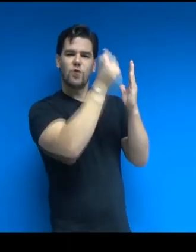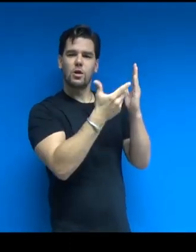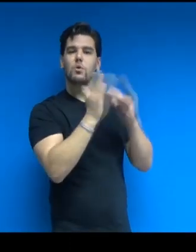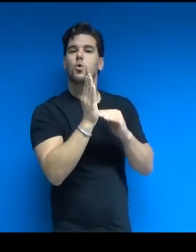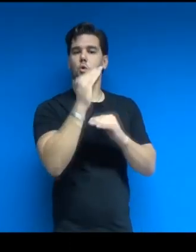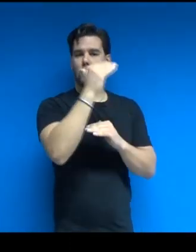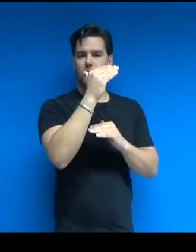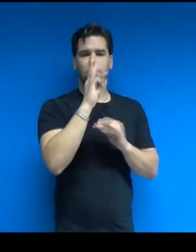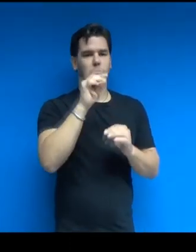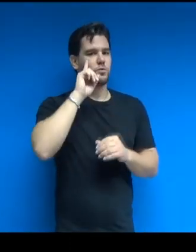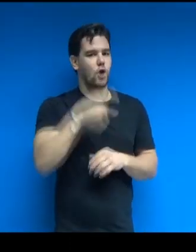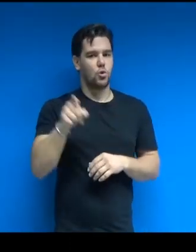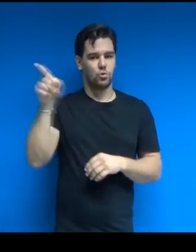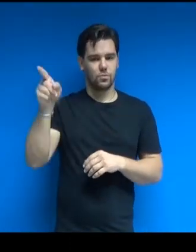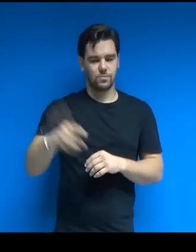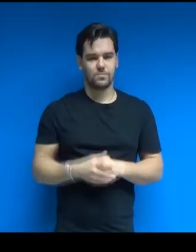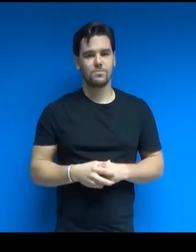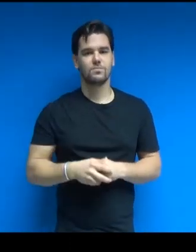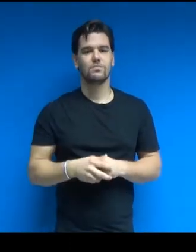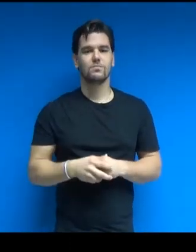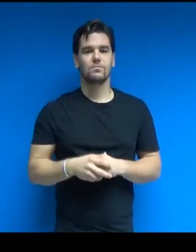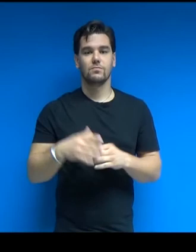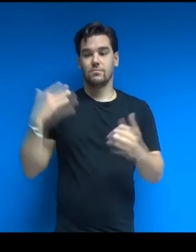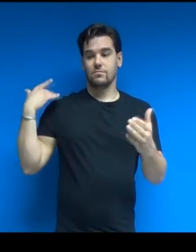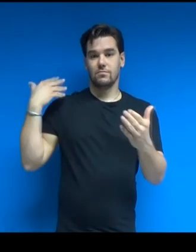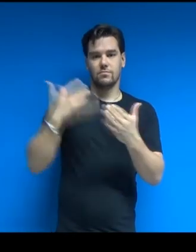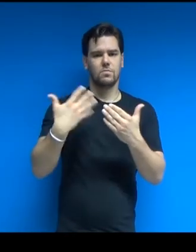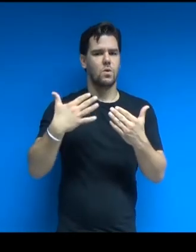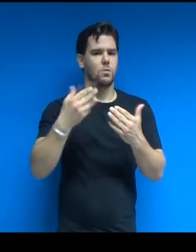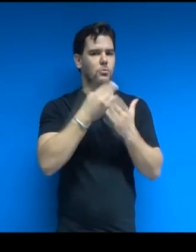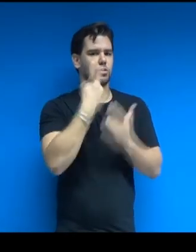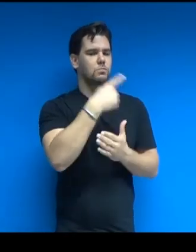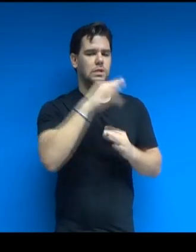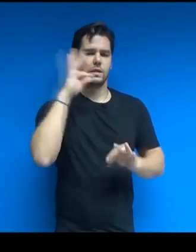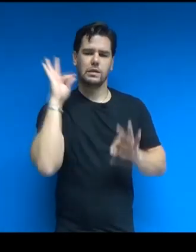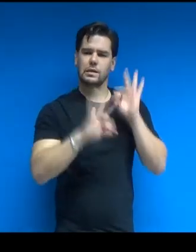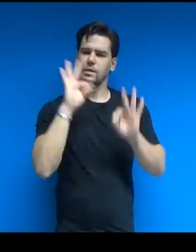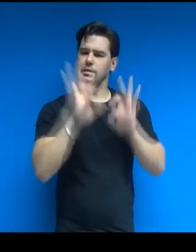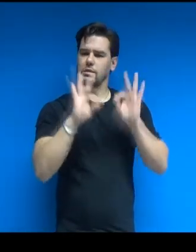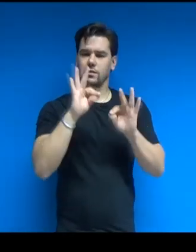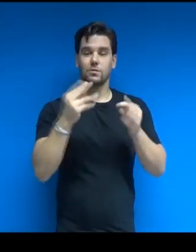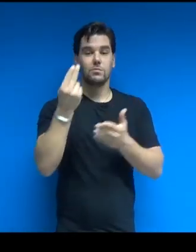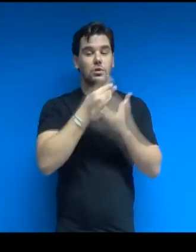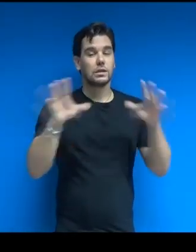critiche, ha provveduto nel corso del tempo a rivedere il progetto iniziale,